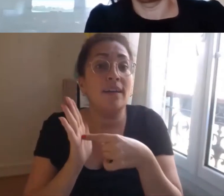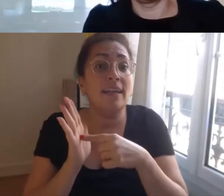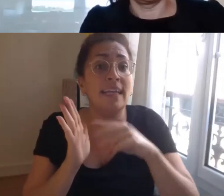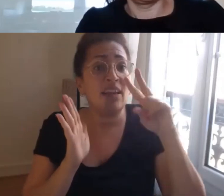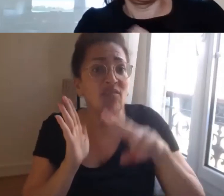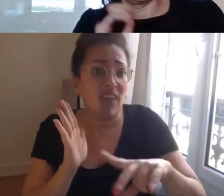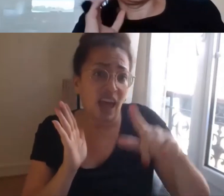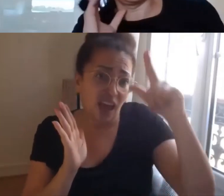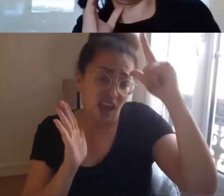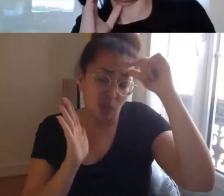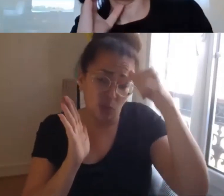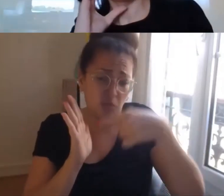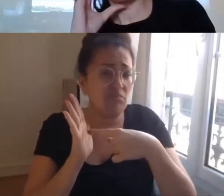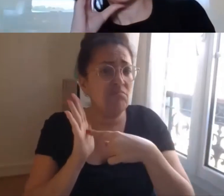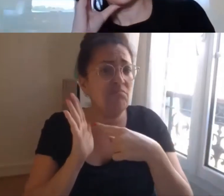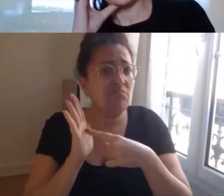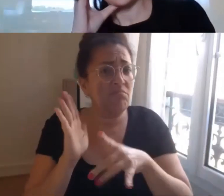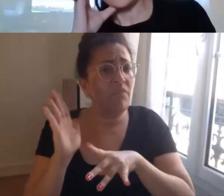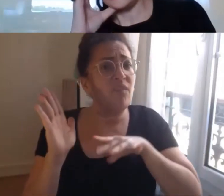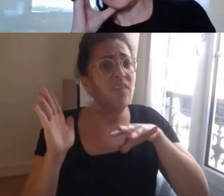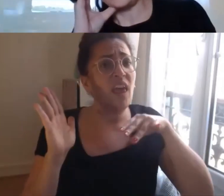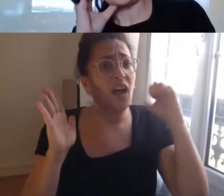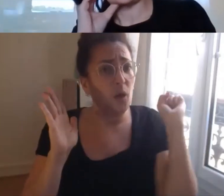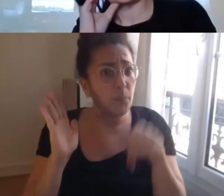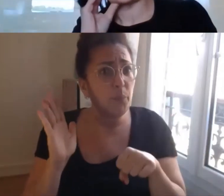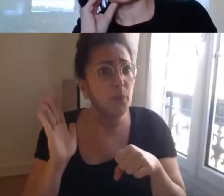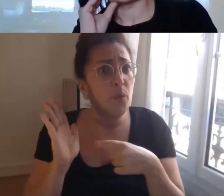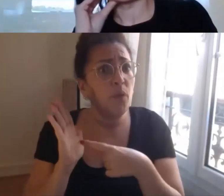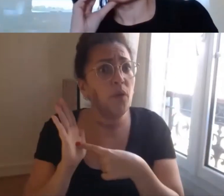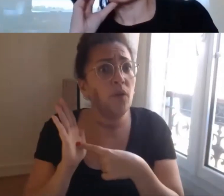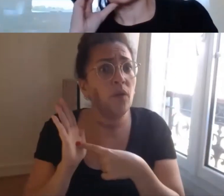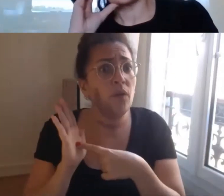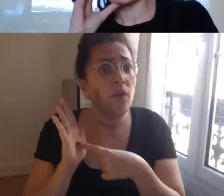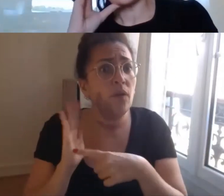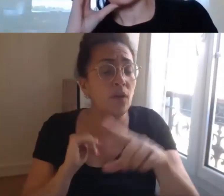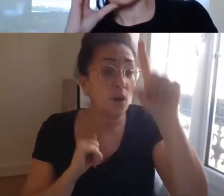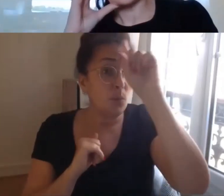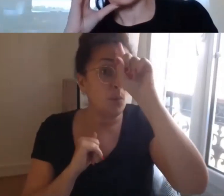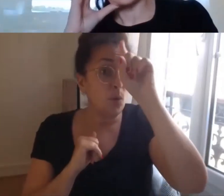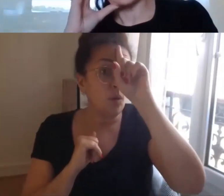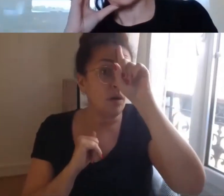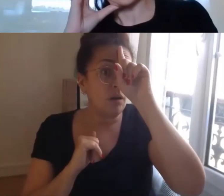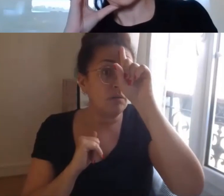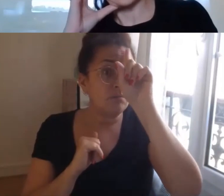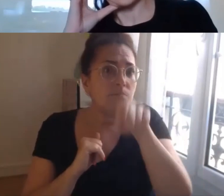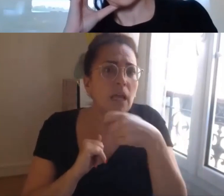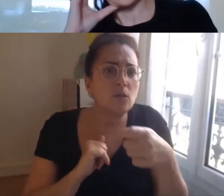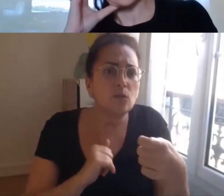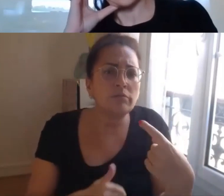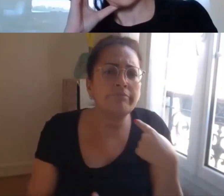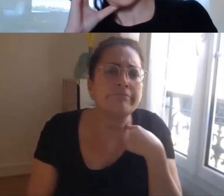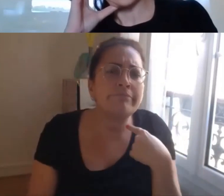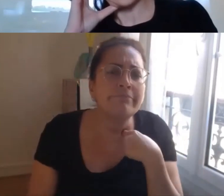République c'est que ma réflexion au-delà de cette évidence on arrive même à poser